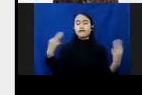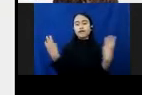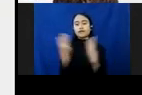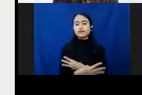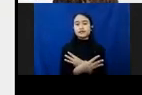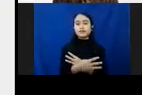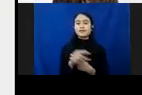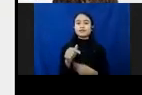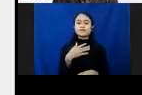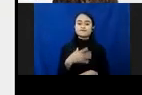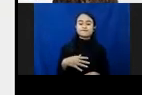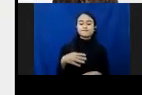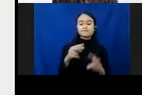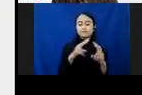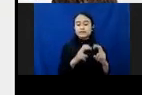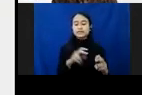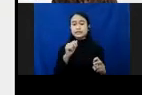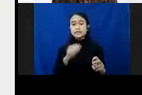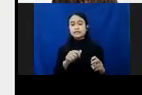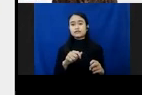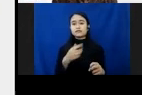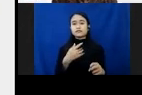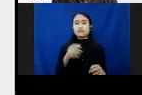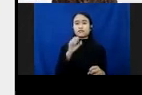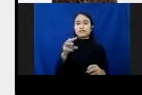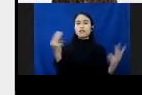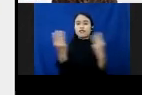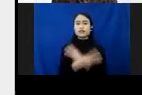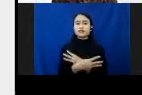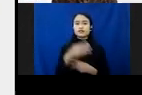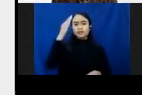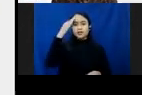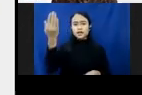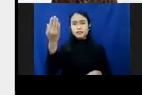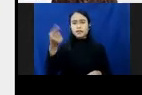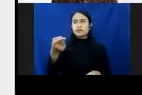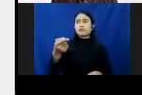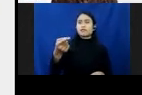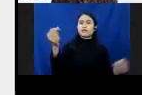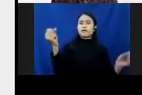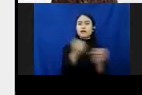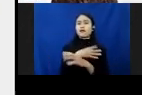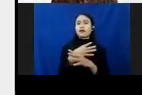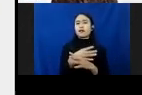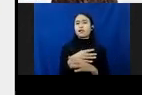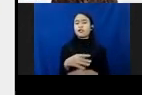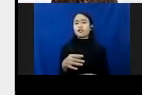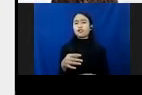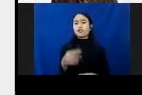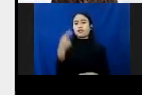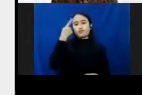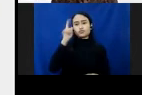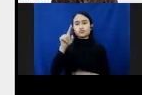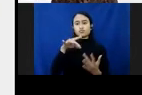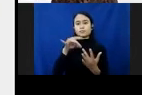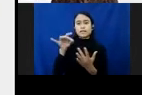walaupun pendidikan ini didanai WhatsApp, saya mengkritik WhatsApp. Kenapa? Anda sebagai platform gagal dalam mengeliminasi